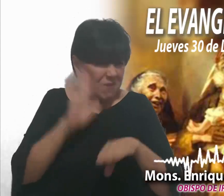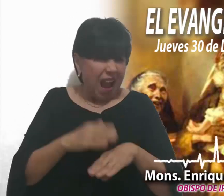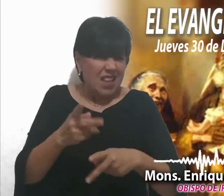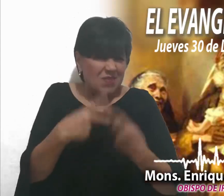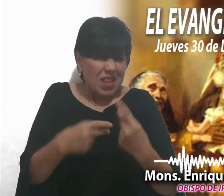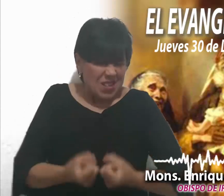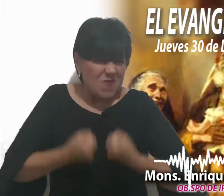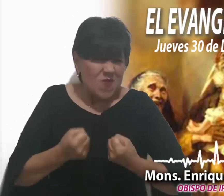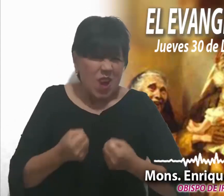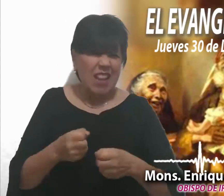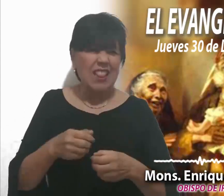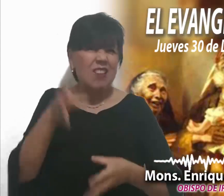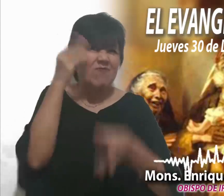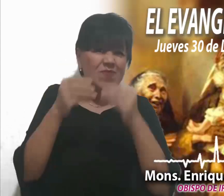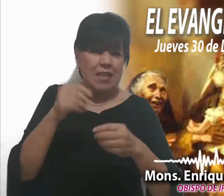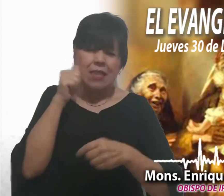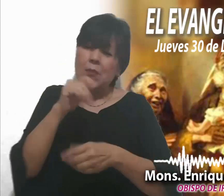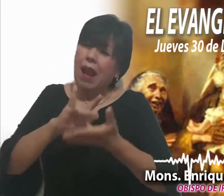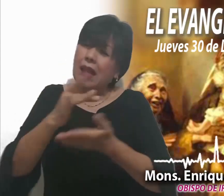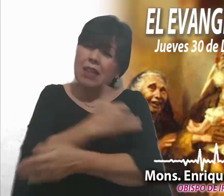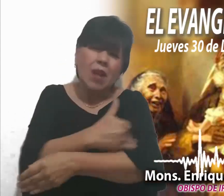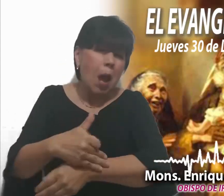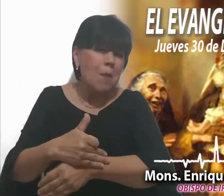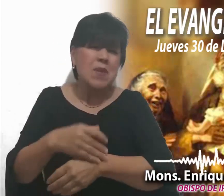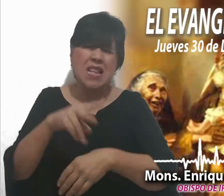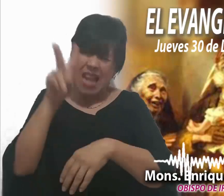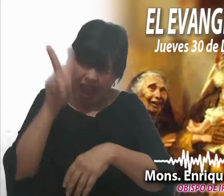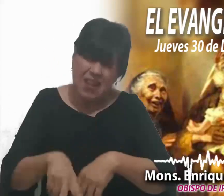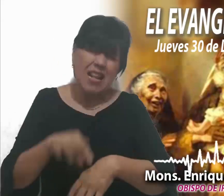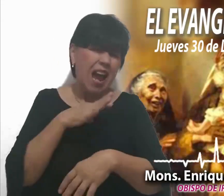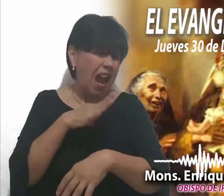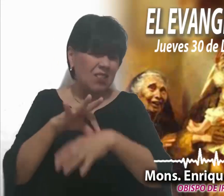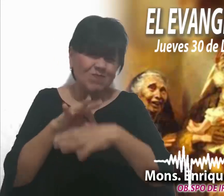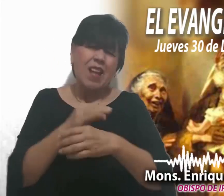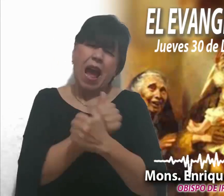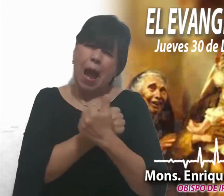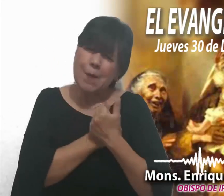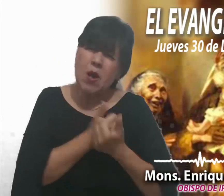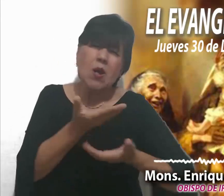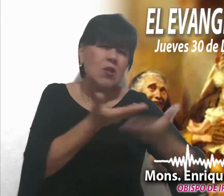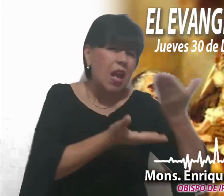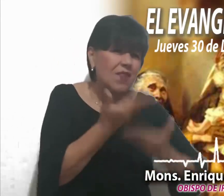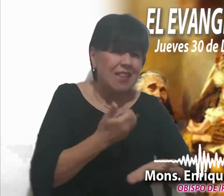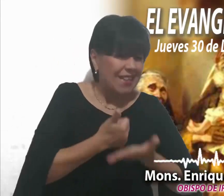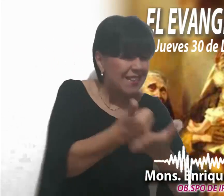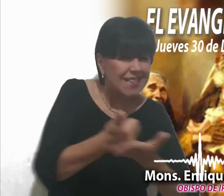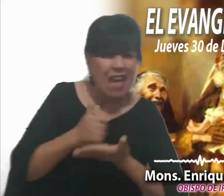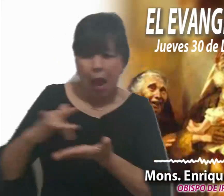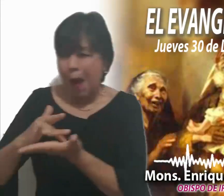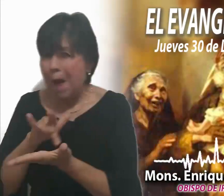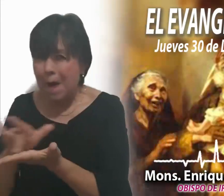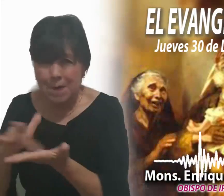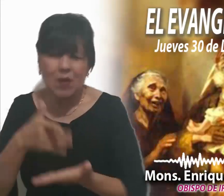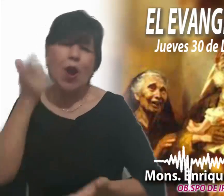En familia se viven de forma muy real el amor, el servicio y la entrega. Que hoy nos